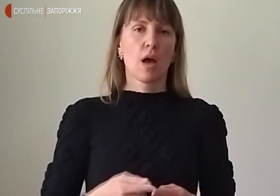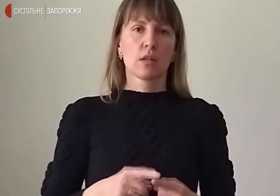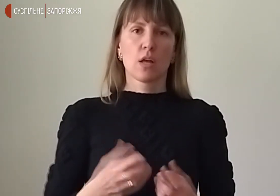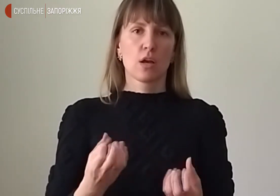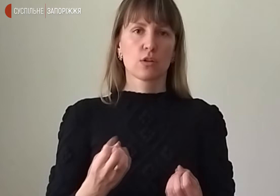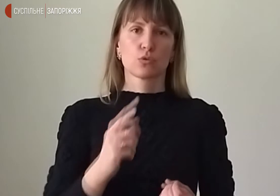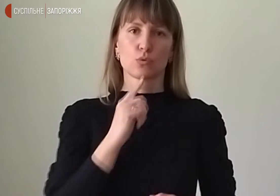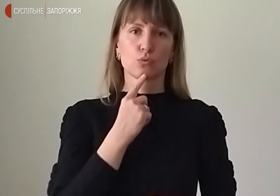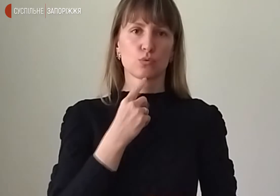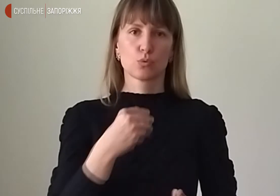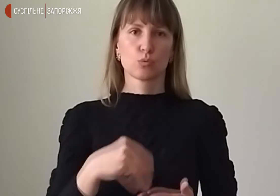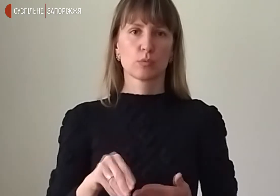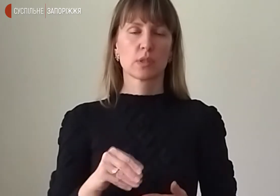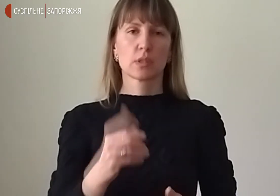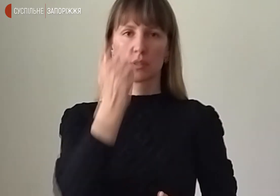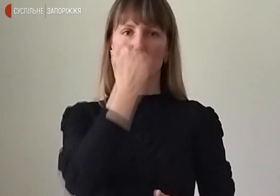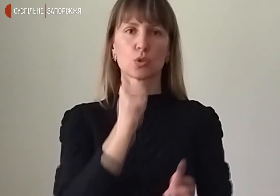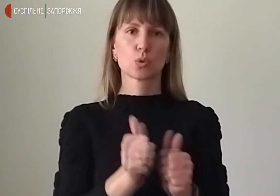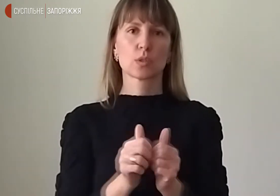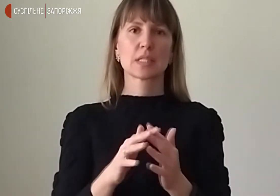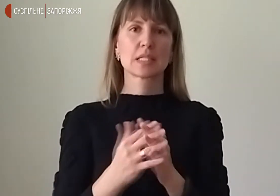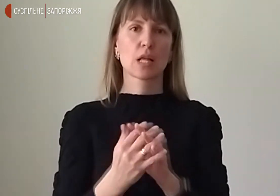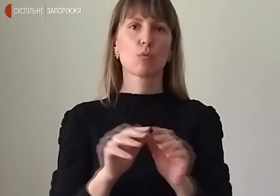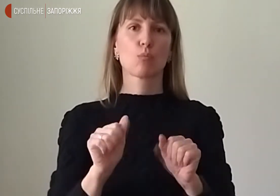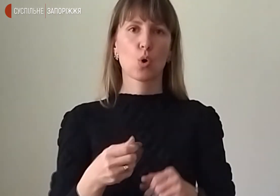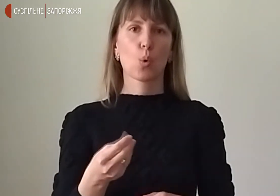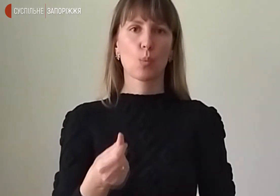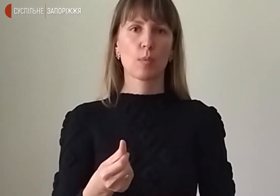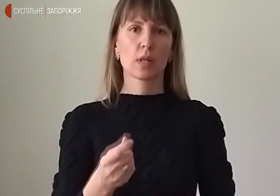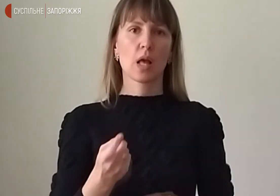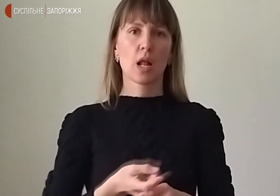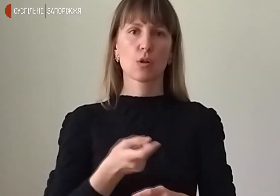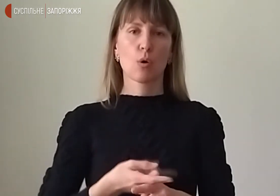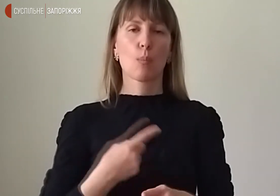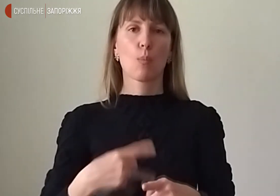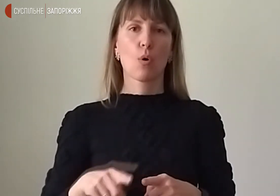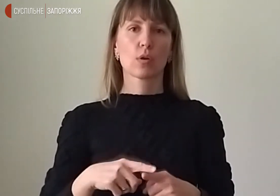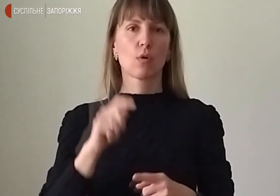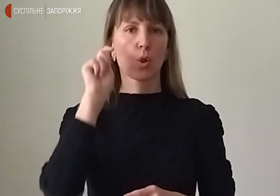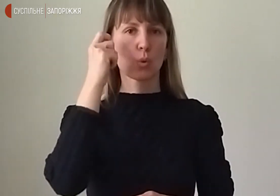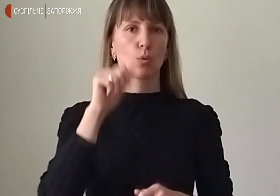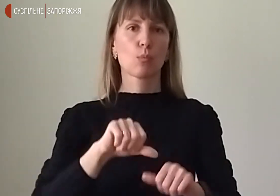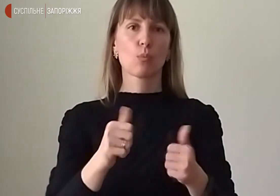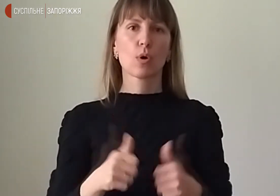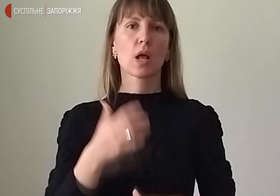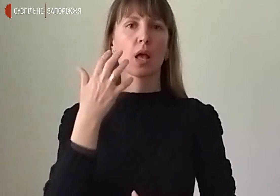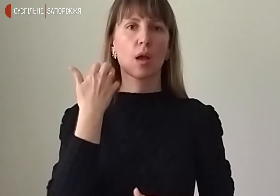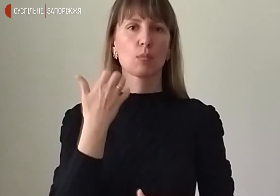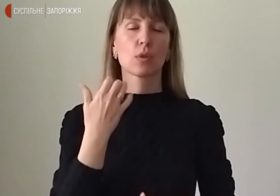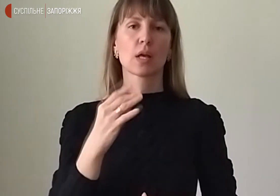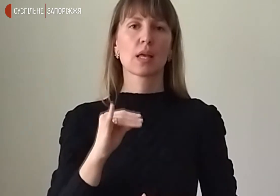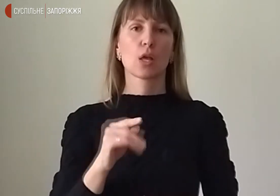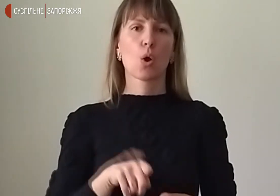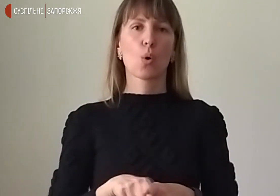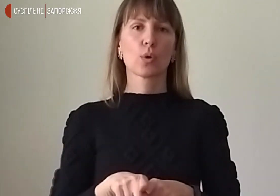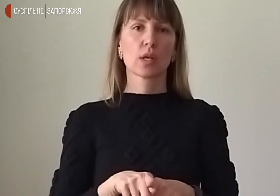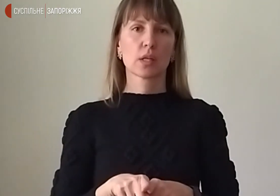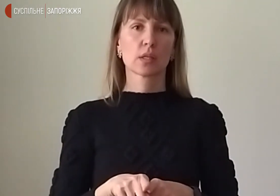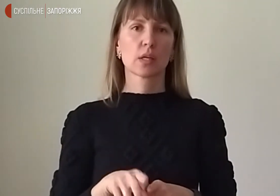жінка. Дякувати сусіднім селам можна купити картоплю, морфу, лук, буря, яблука і навіть огірки та ретиску.